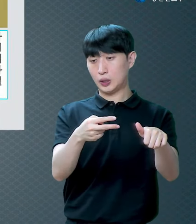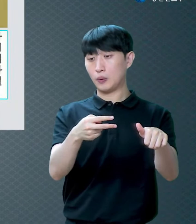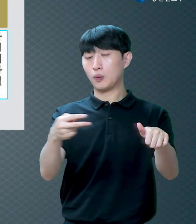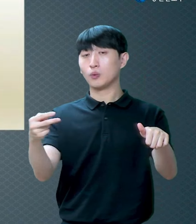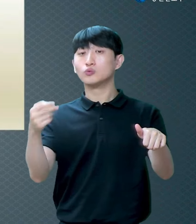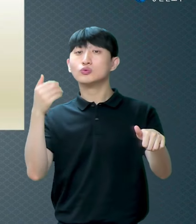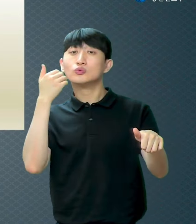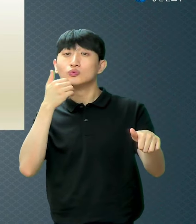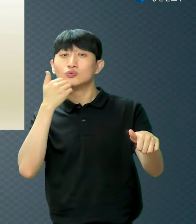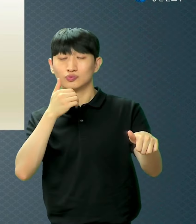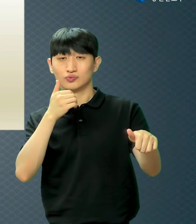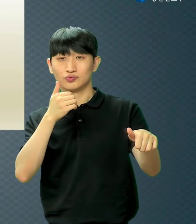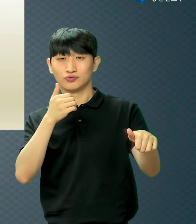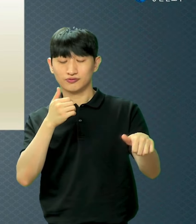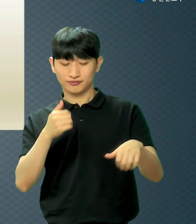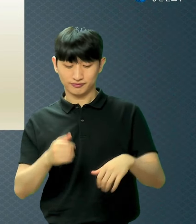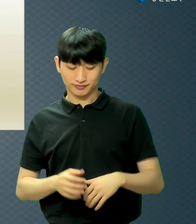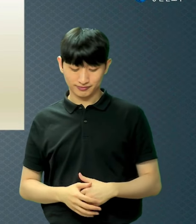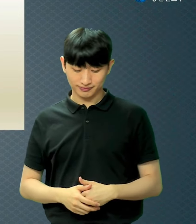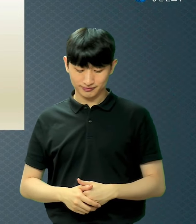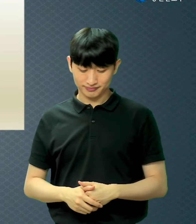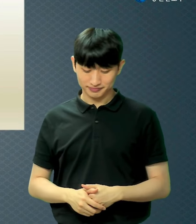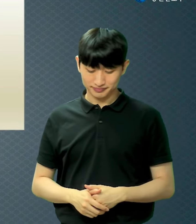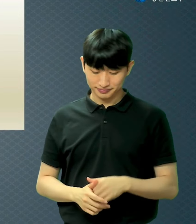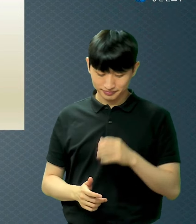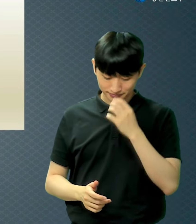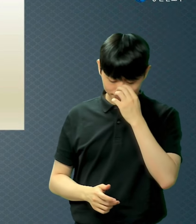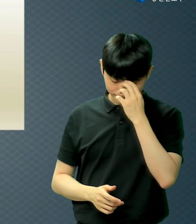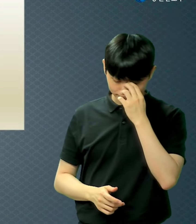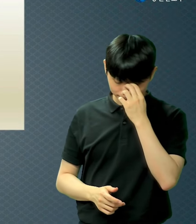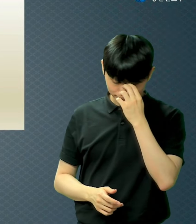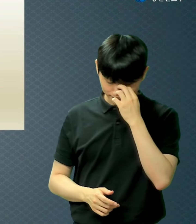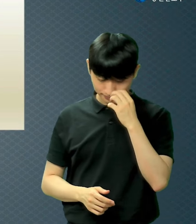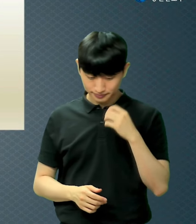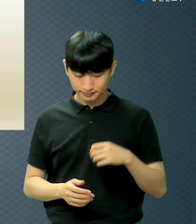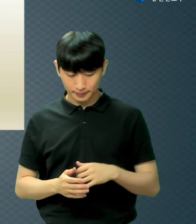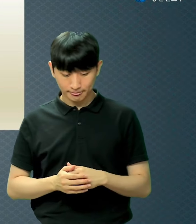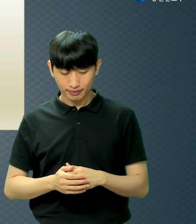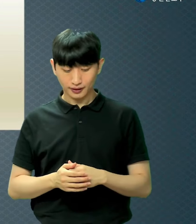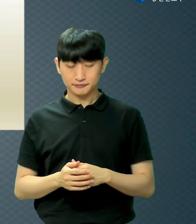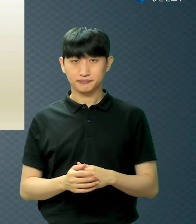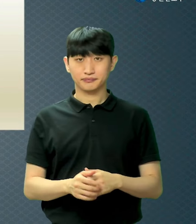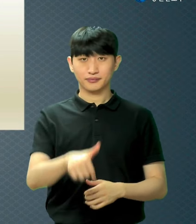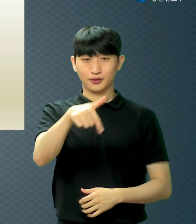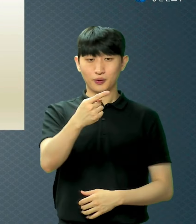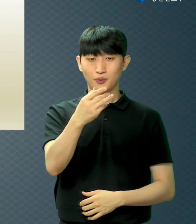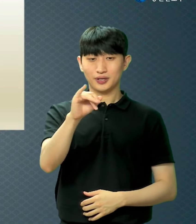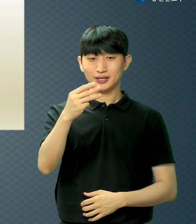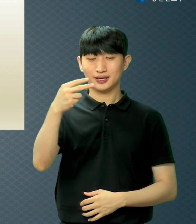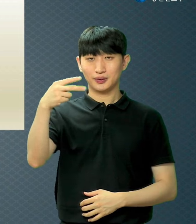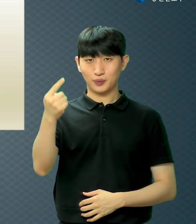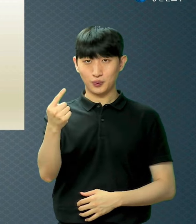성경에서는 이렇게 설명합니다 고린도전서 5장 7절인데